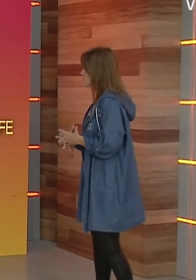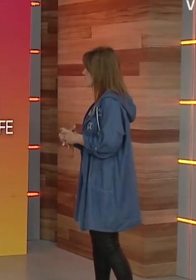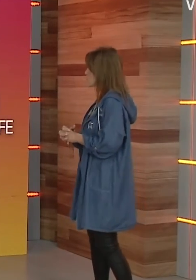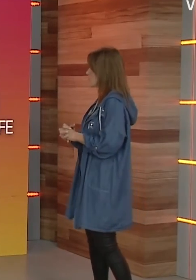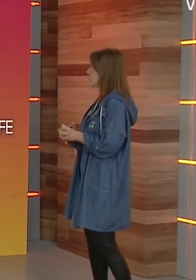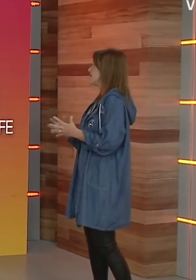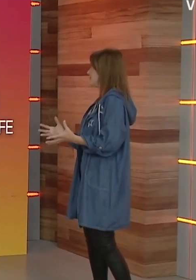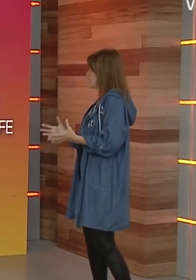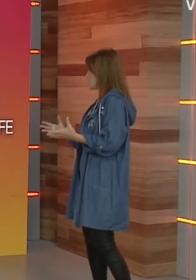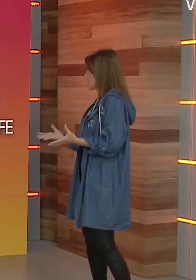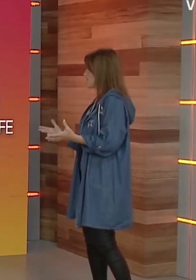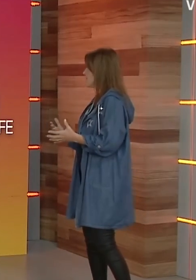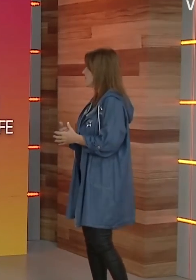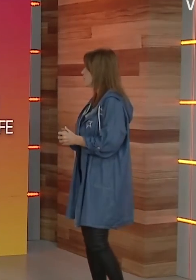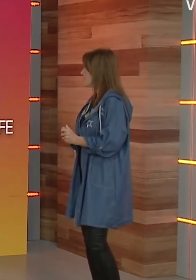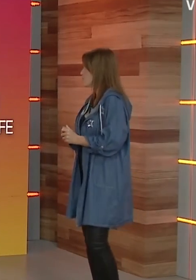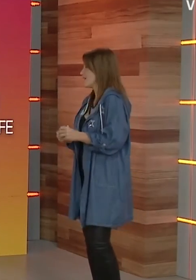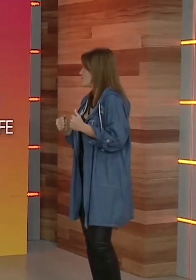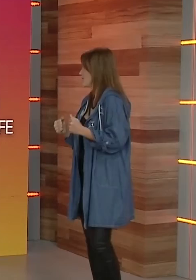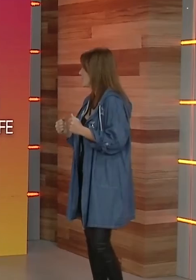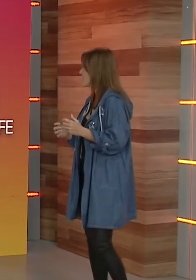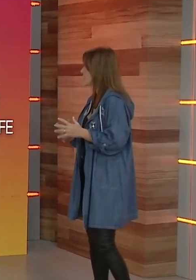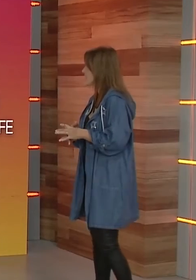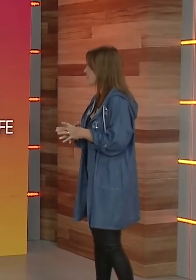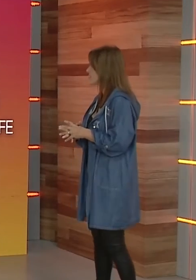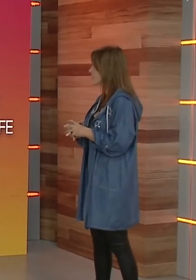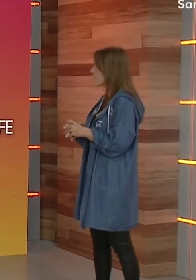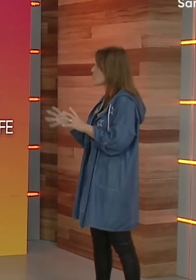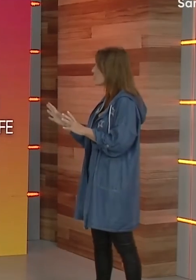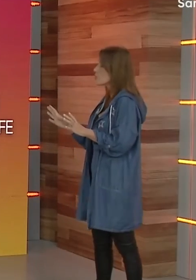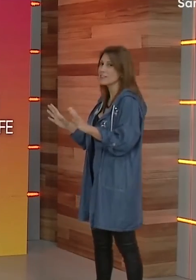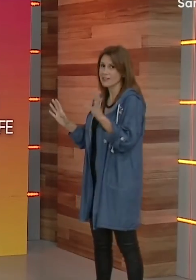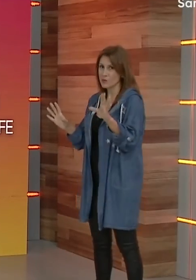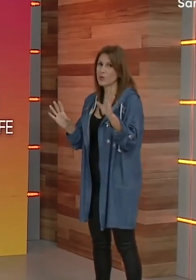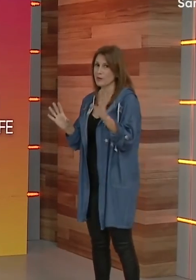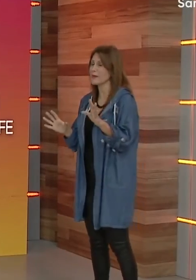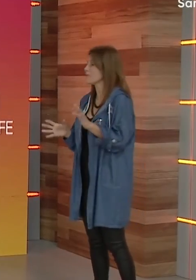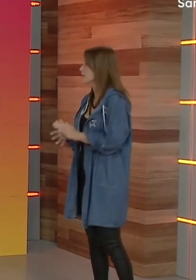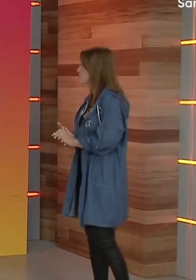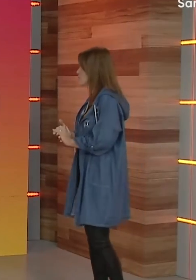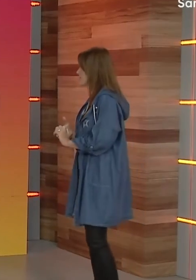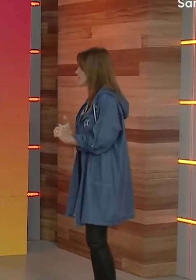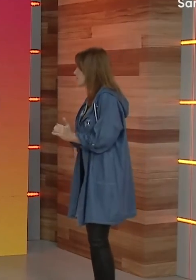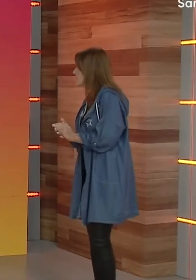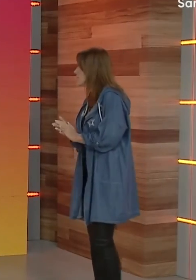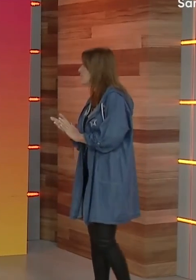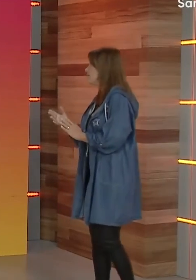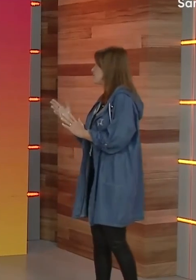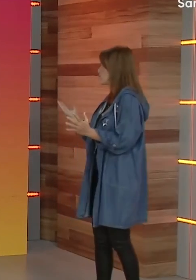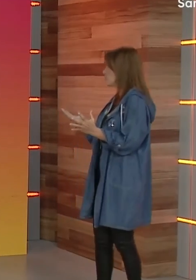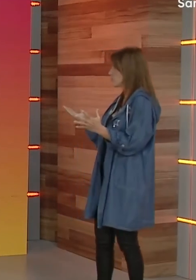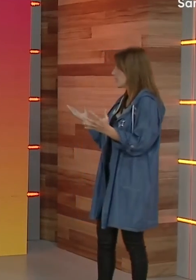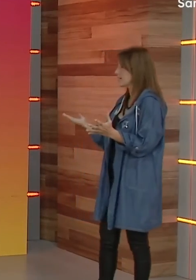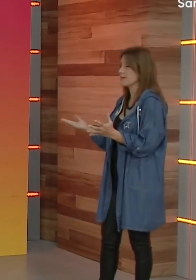tengan las mismas oportunidades que tiene ella, porque es una luchadora incansable. Así que ya con eso les aseguro que vale la pena hoy sumarte a ese seminario